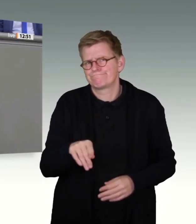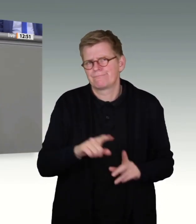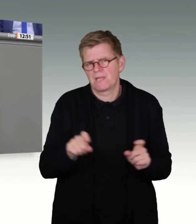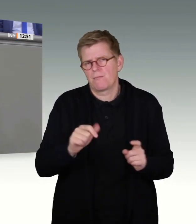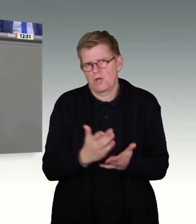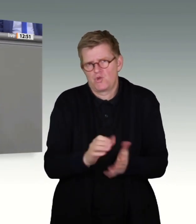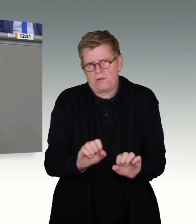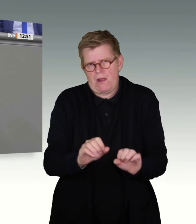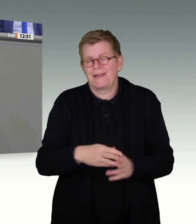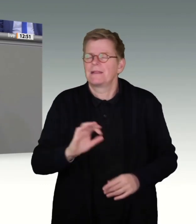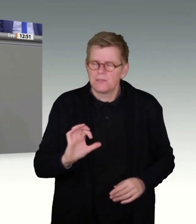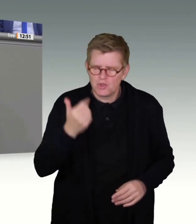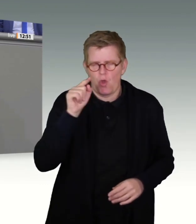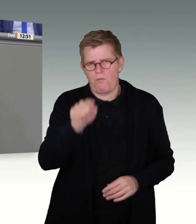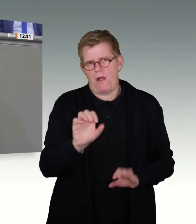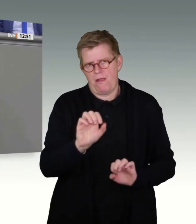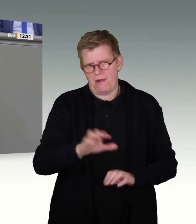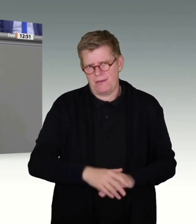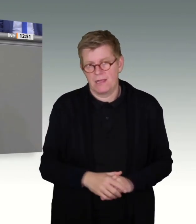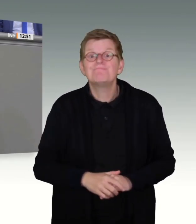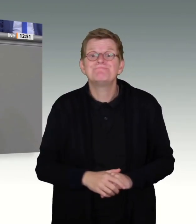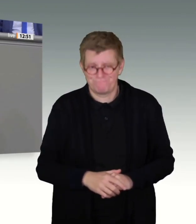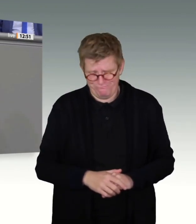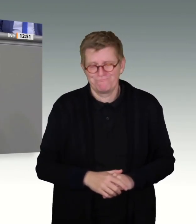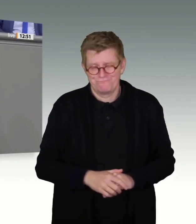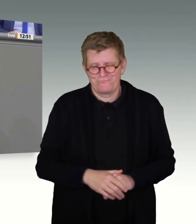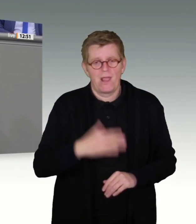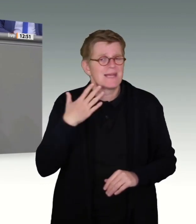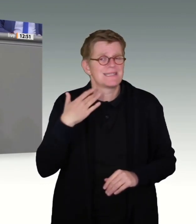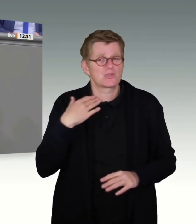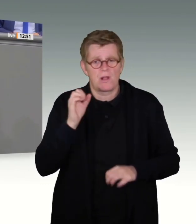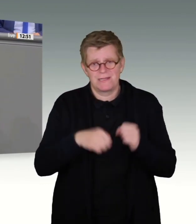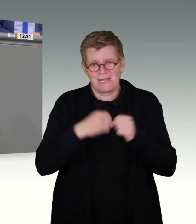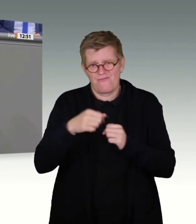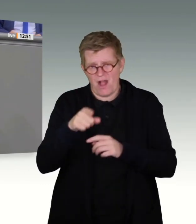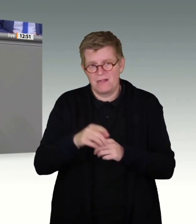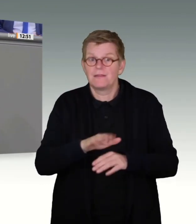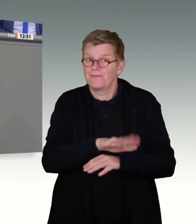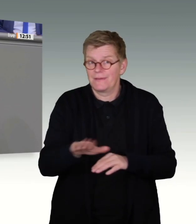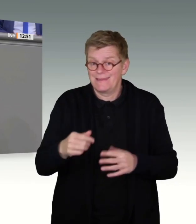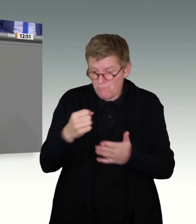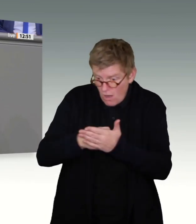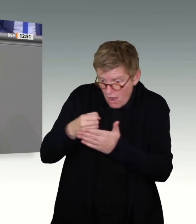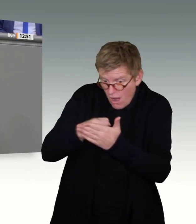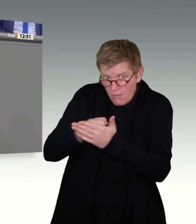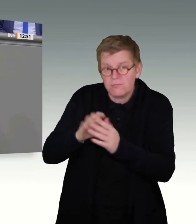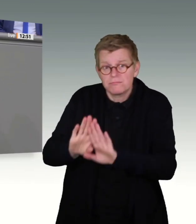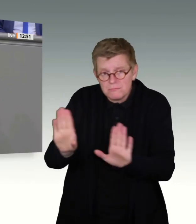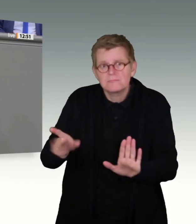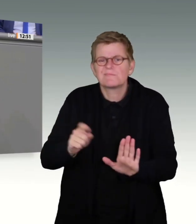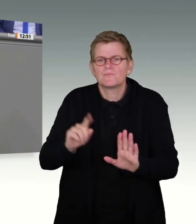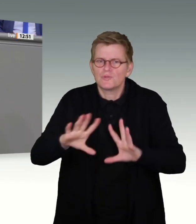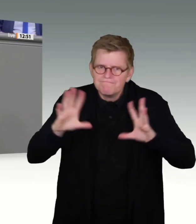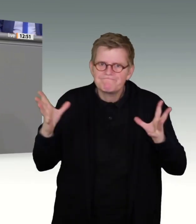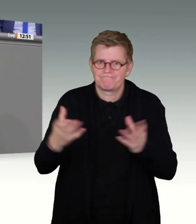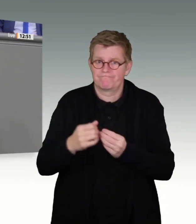wiederhole es gerne noch mal. Wir müssen den Kampf gegen sexualisierte Gewalt an Kindern umfassend betrachten. Und das tun wir als